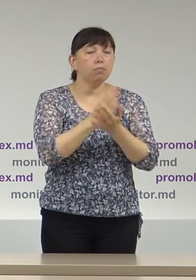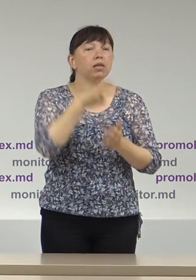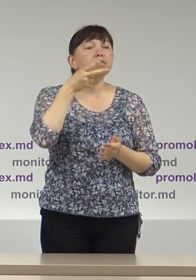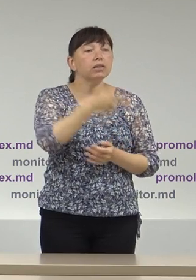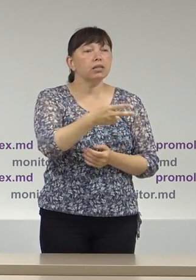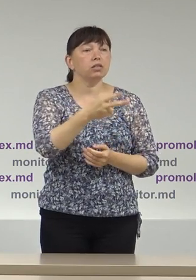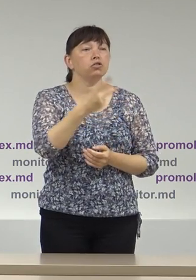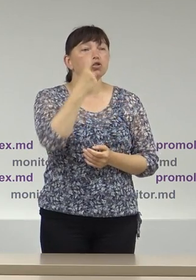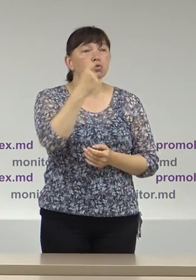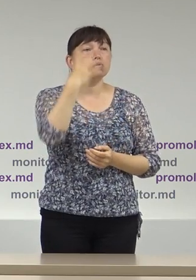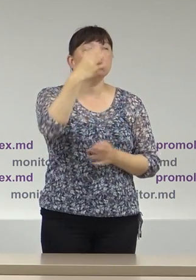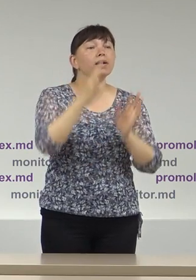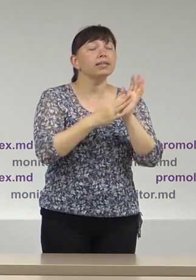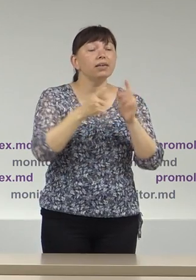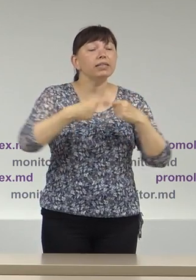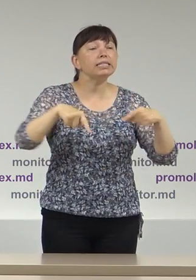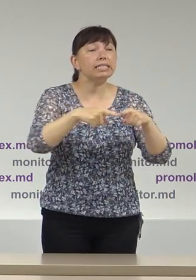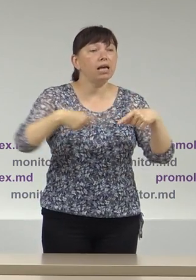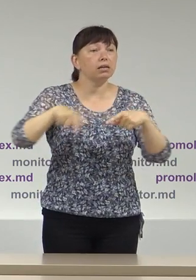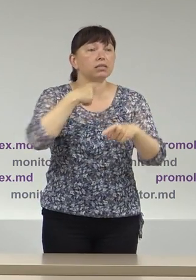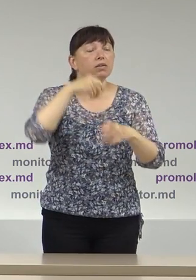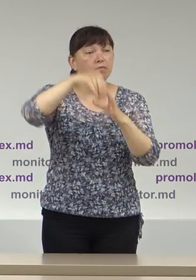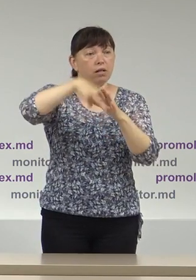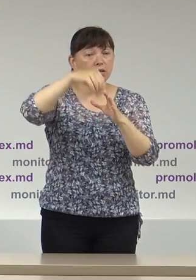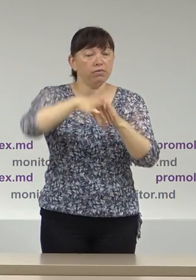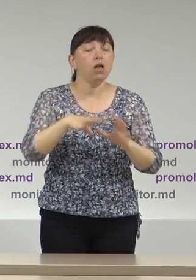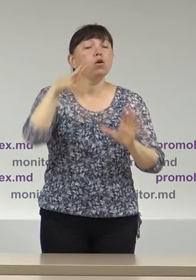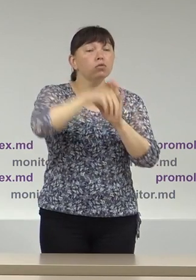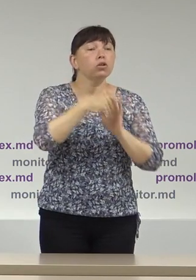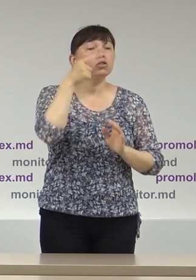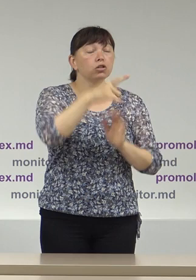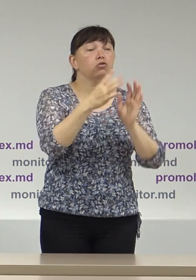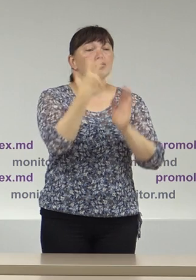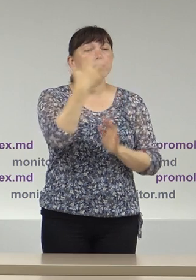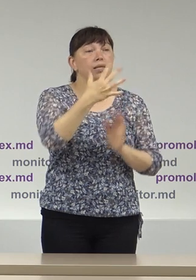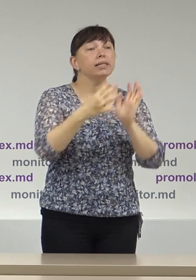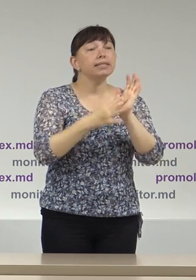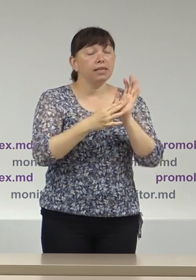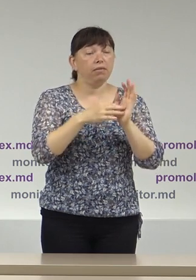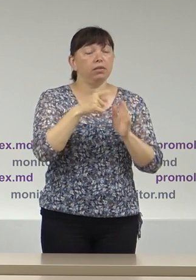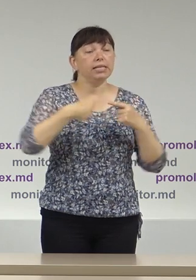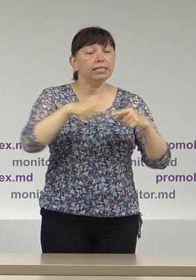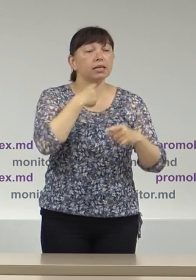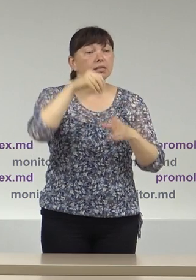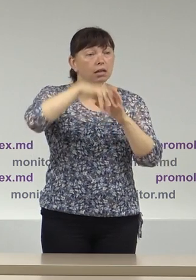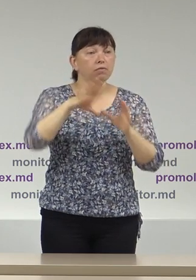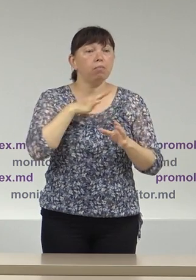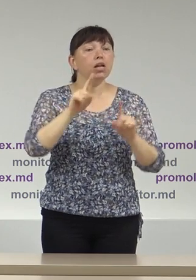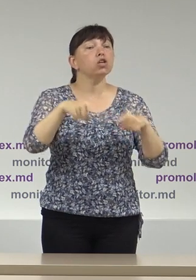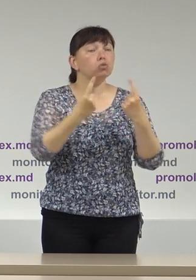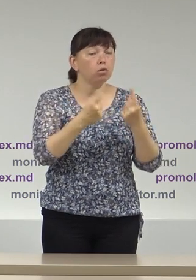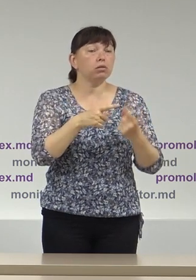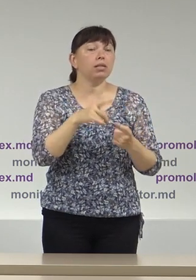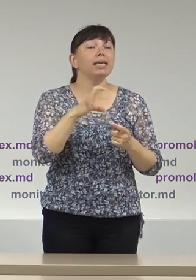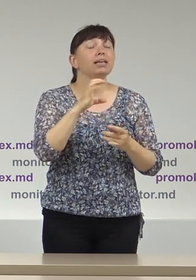.149 de secții de votare. Inclusiv 1.959 secții de votare au fost create de